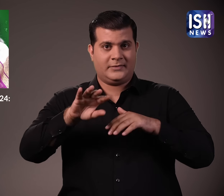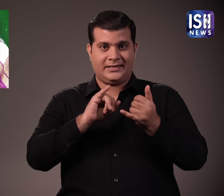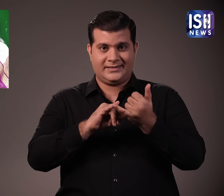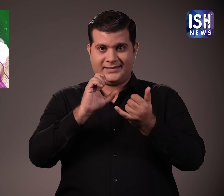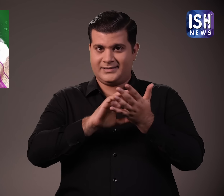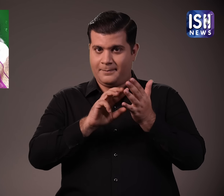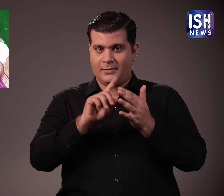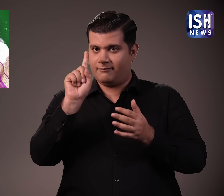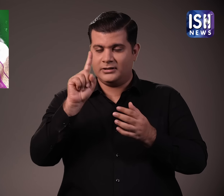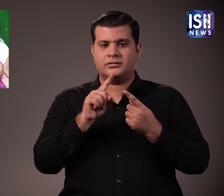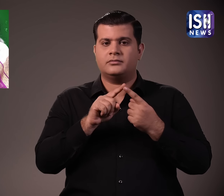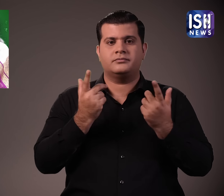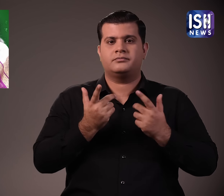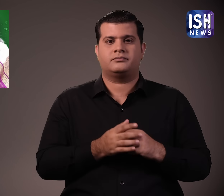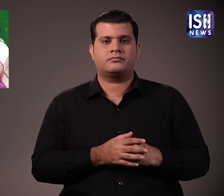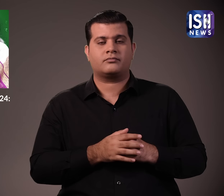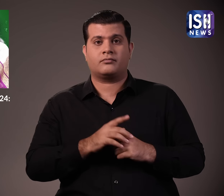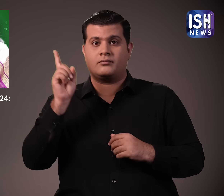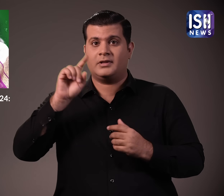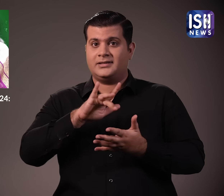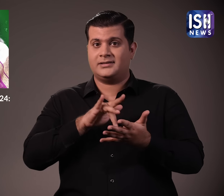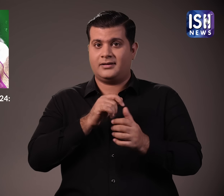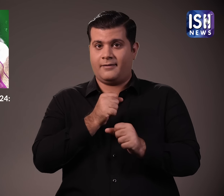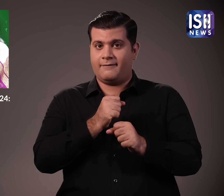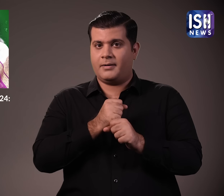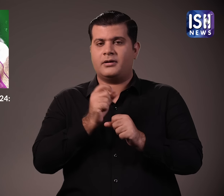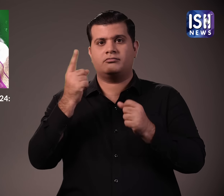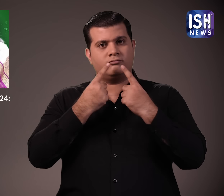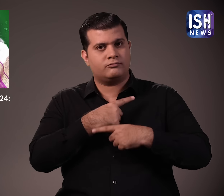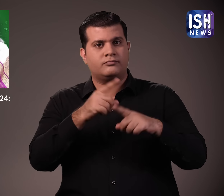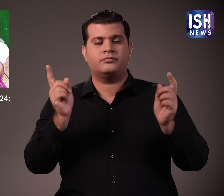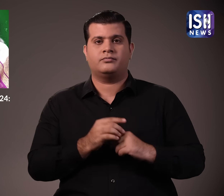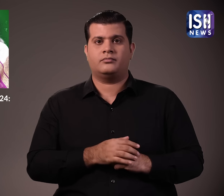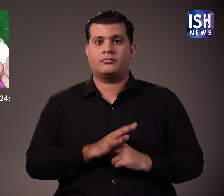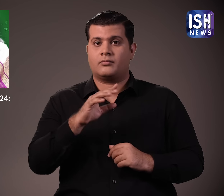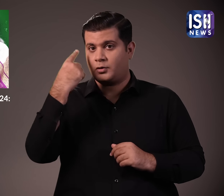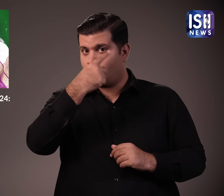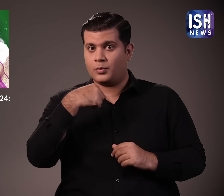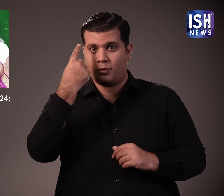योजना एक ये सभी शेत्रों में पहली बार काम करने वाले करमचारियों के लिए है